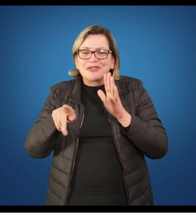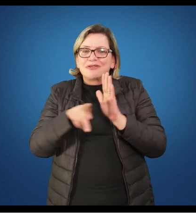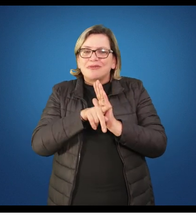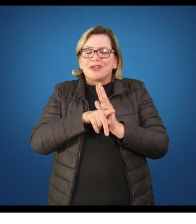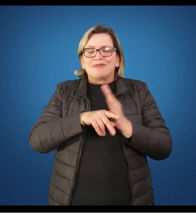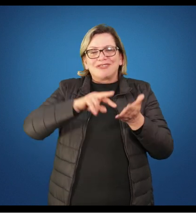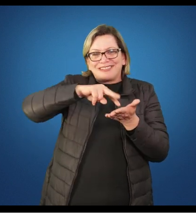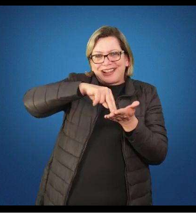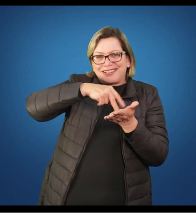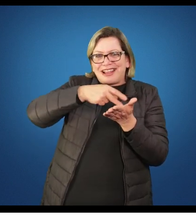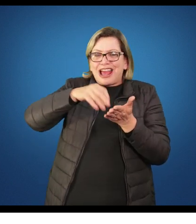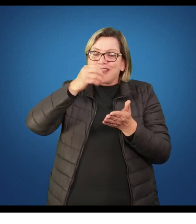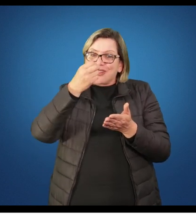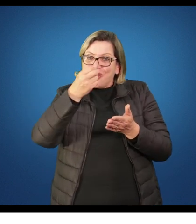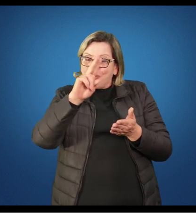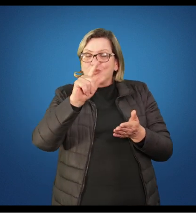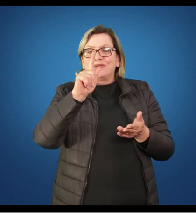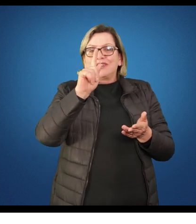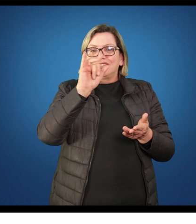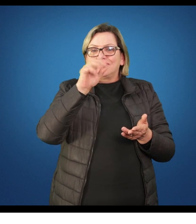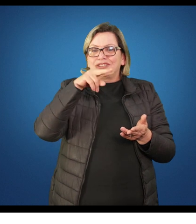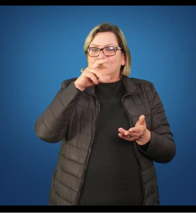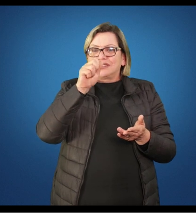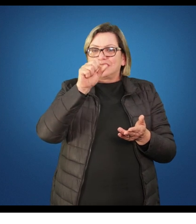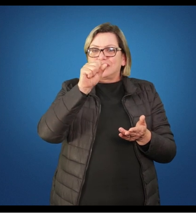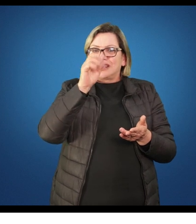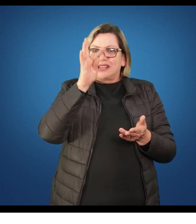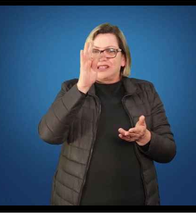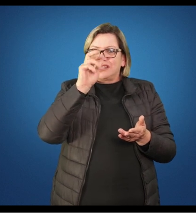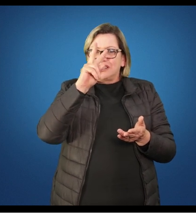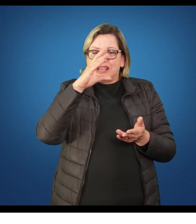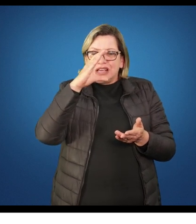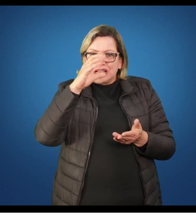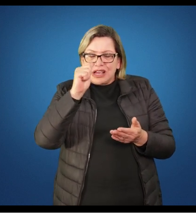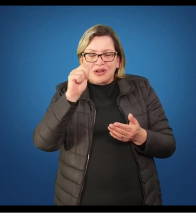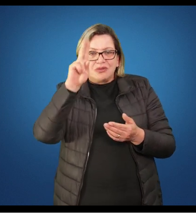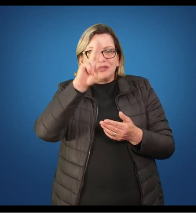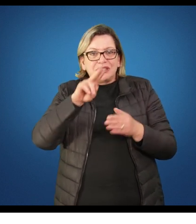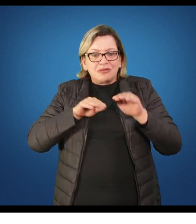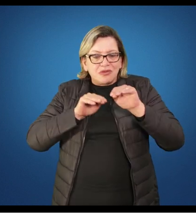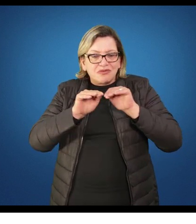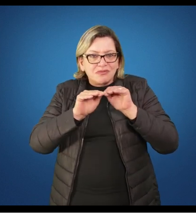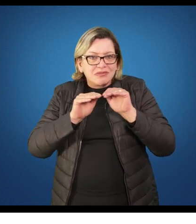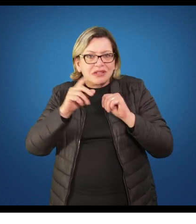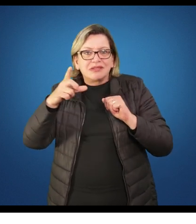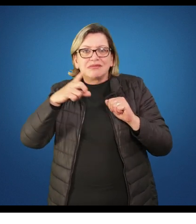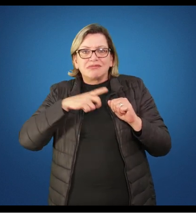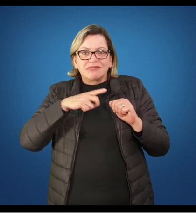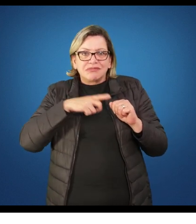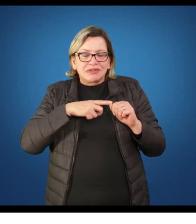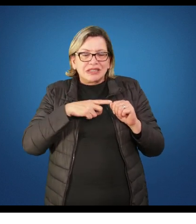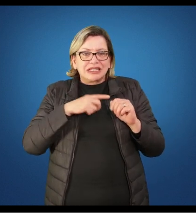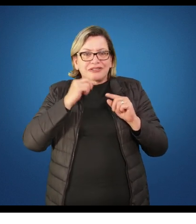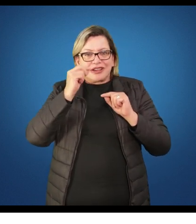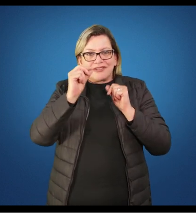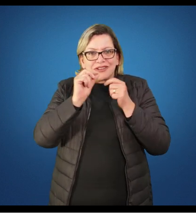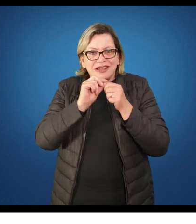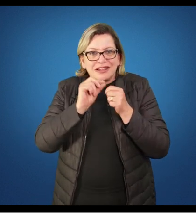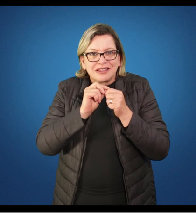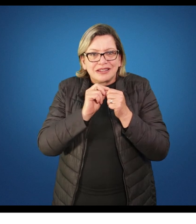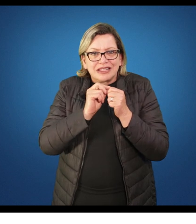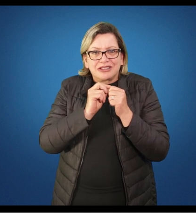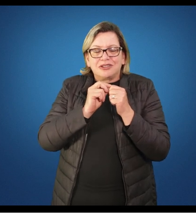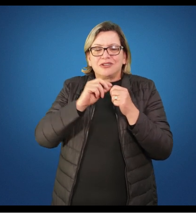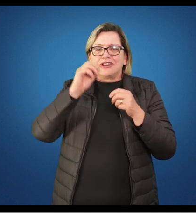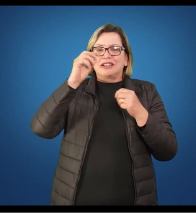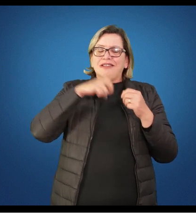dança, como consequência dessas experiências de movimento que vão sendo oferecido para elas e que vão gerando o que a gente chama de